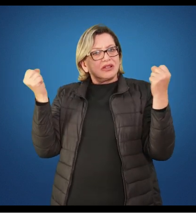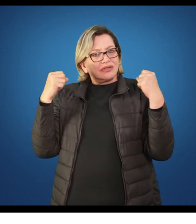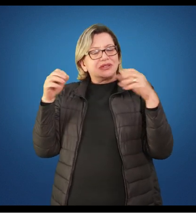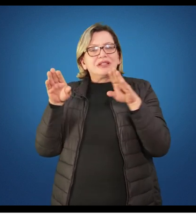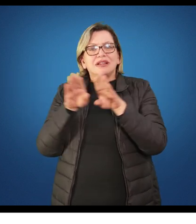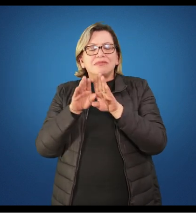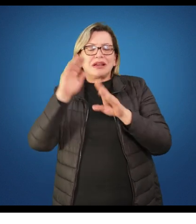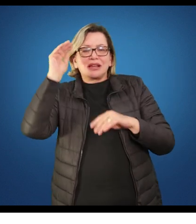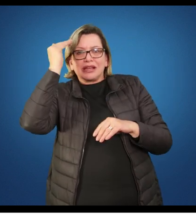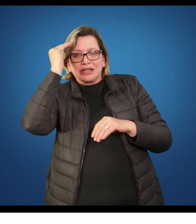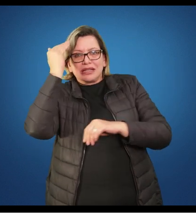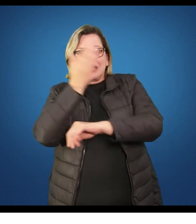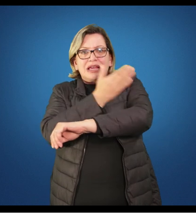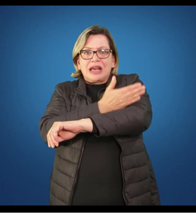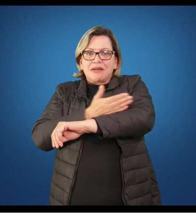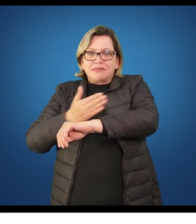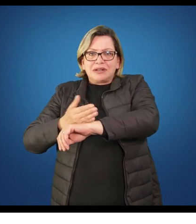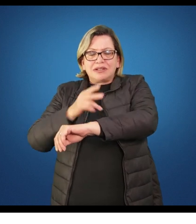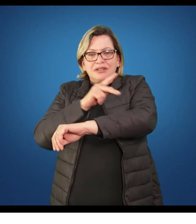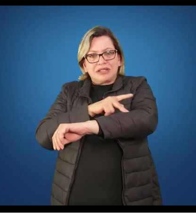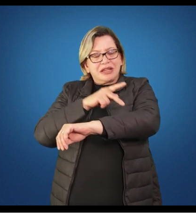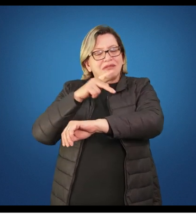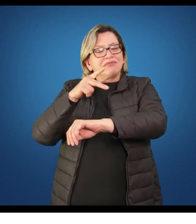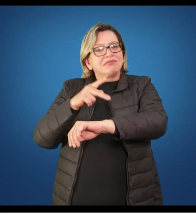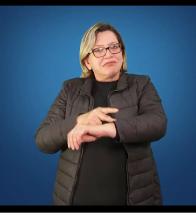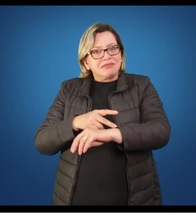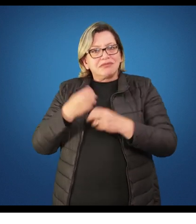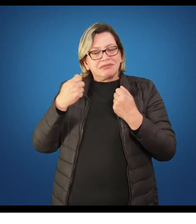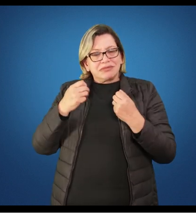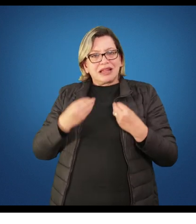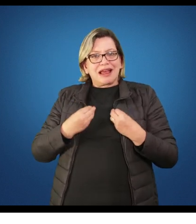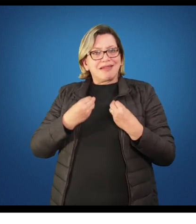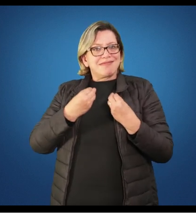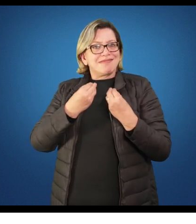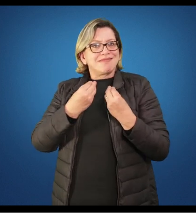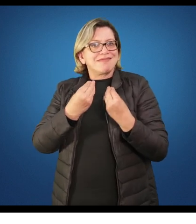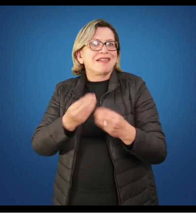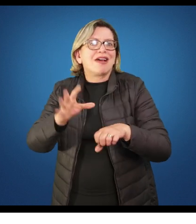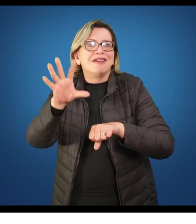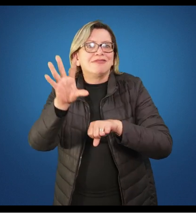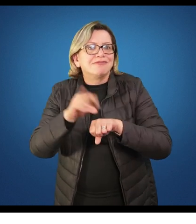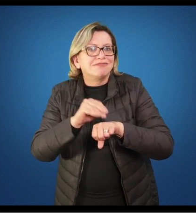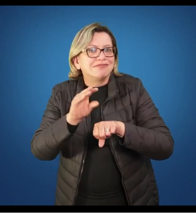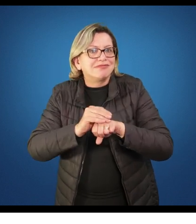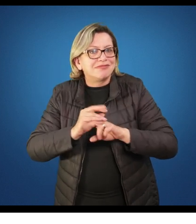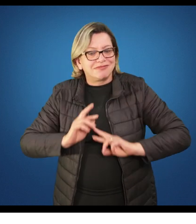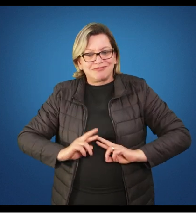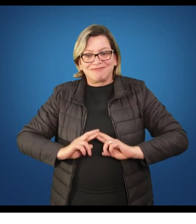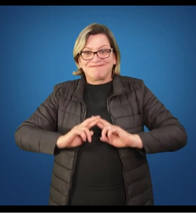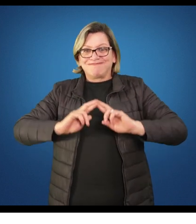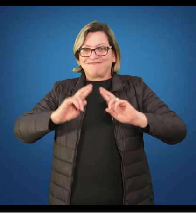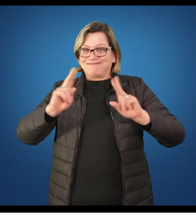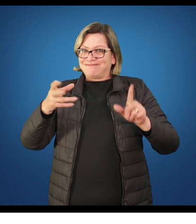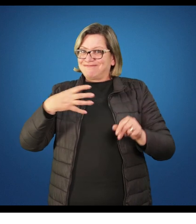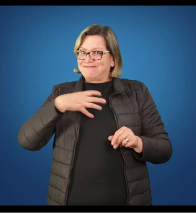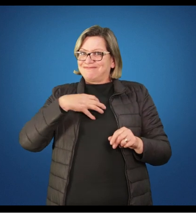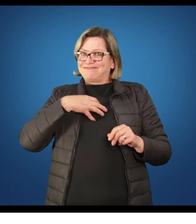a prática pedagógica tem que levar o acesso a esse conhecimento de maneira diferenciada, ou seja,